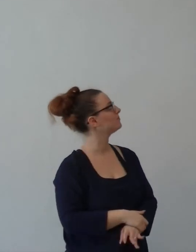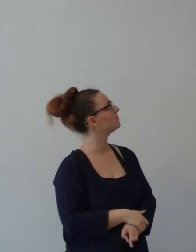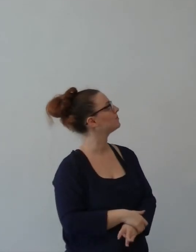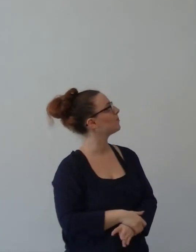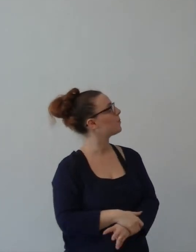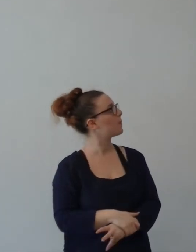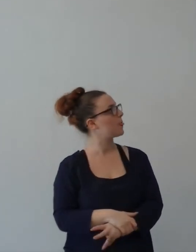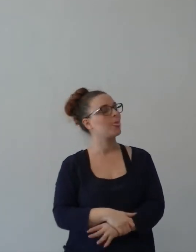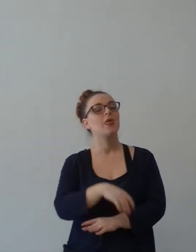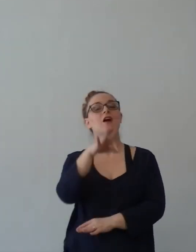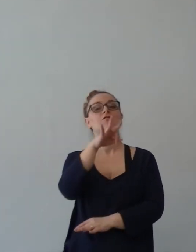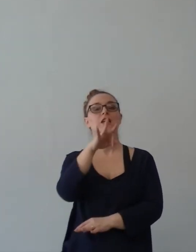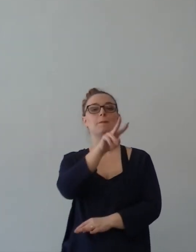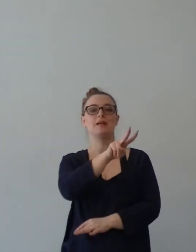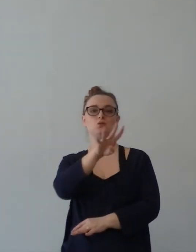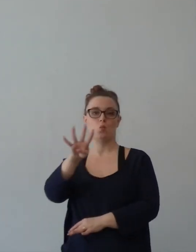Filippesi 2,4.